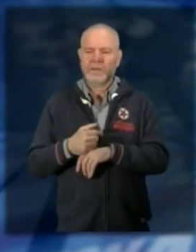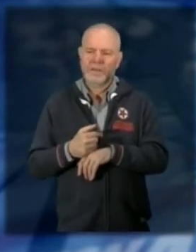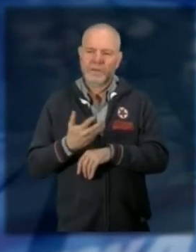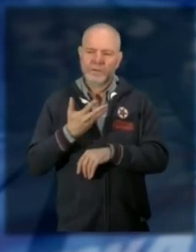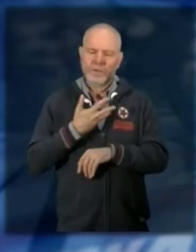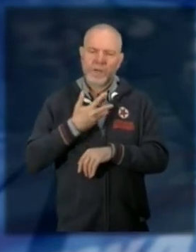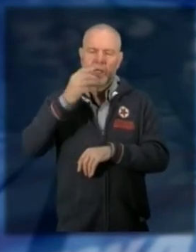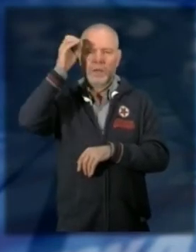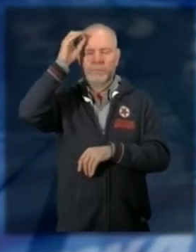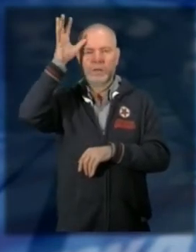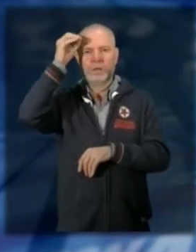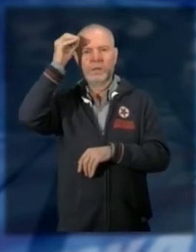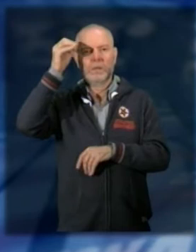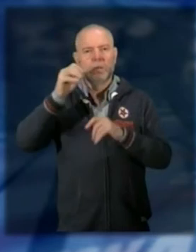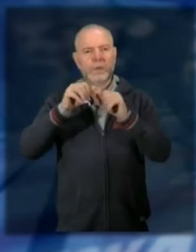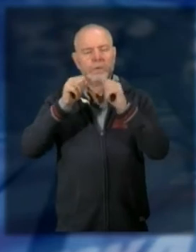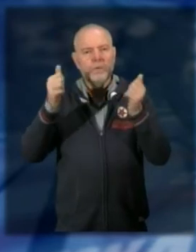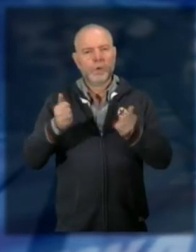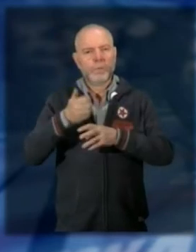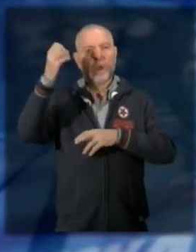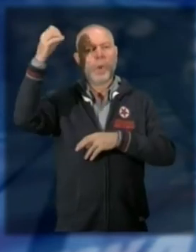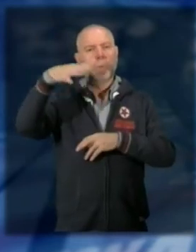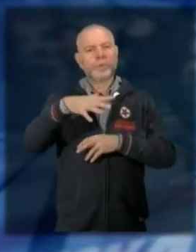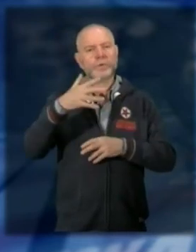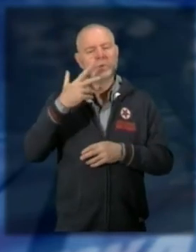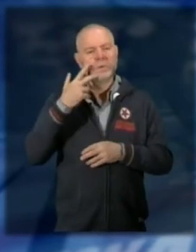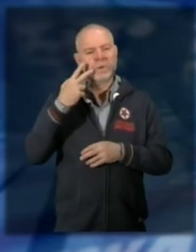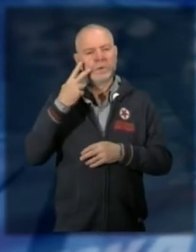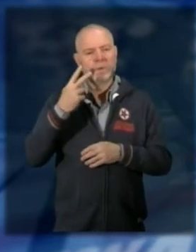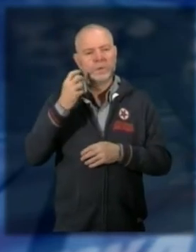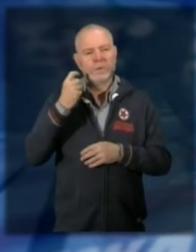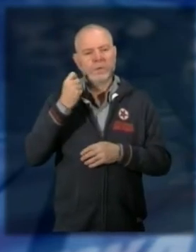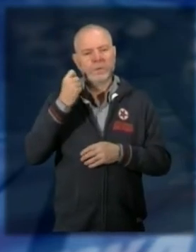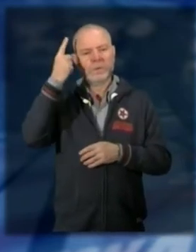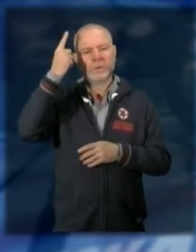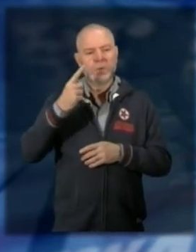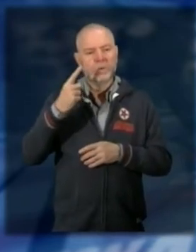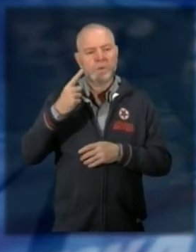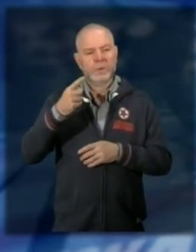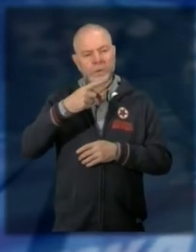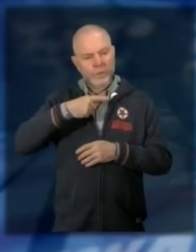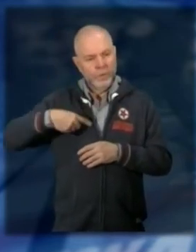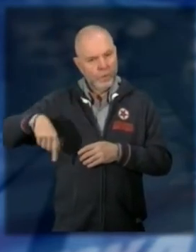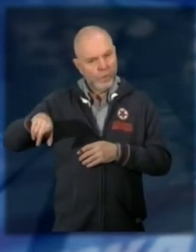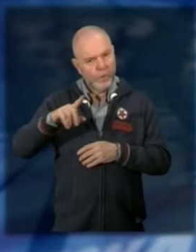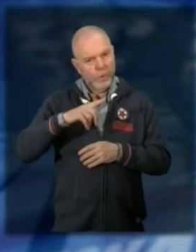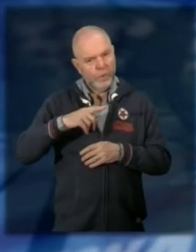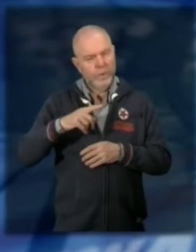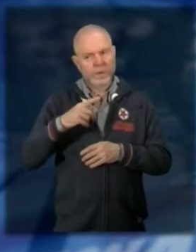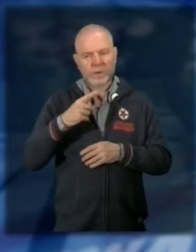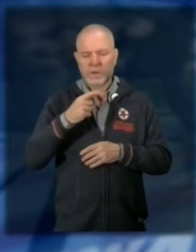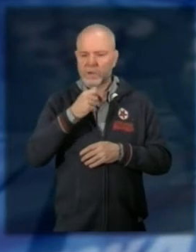lampadina si illumina la lampadina si accende io credo che ognuno di noi abbia bisogno di una parola chiave